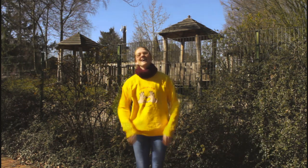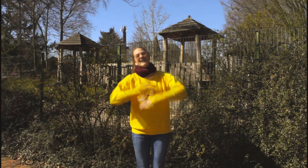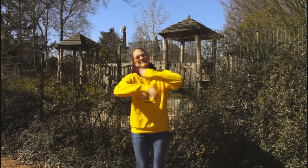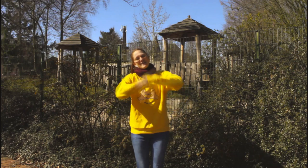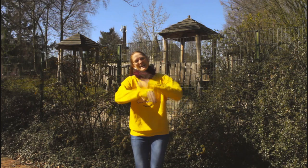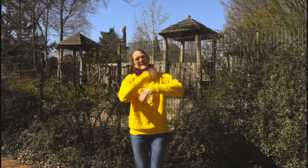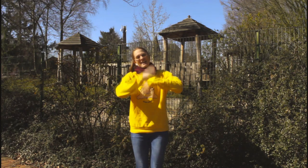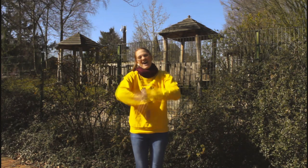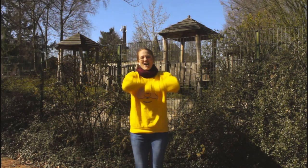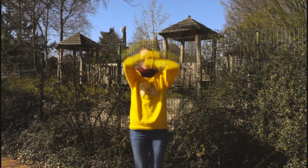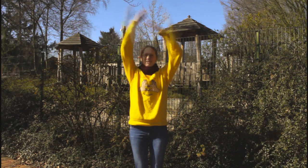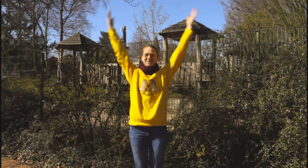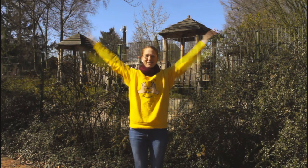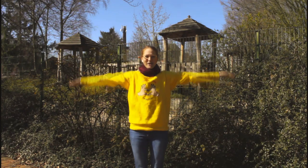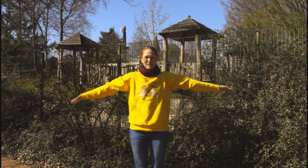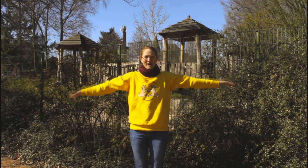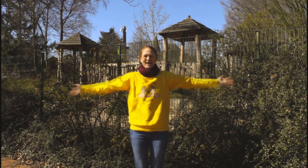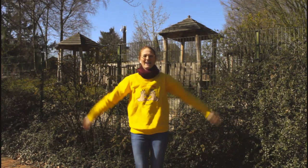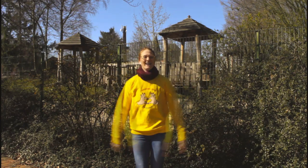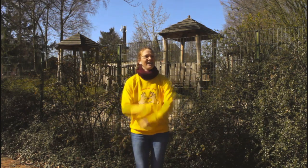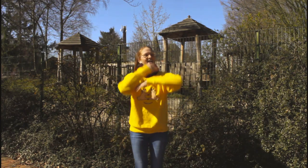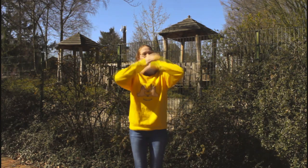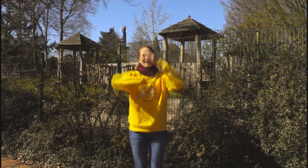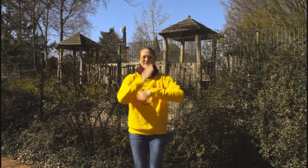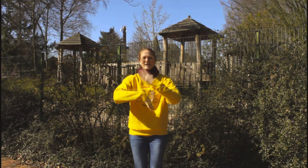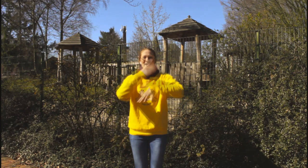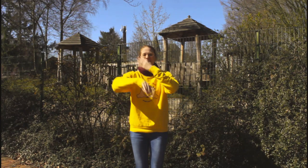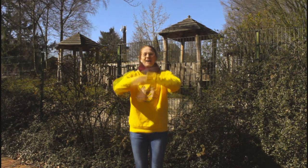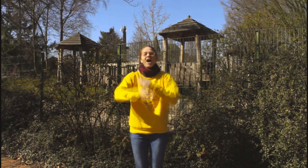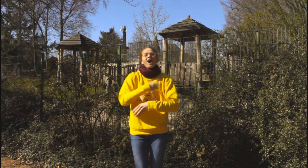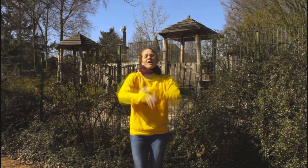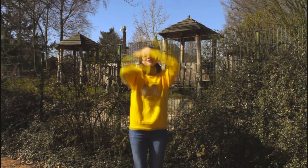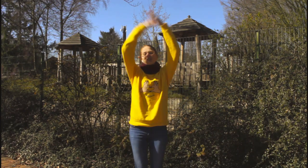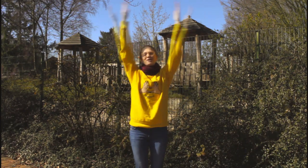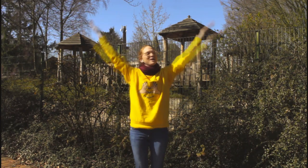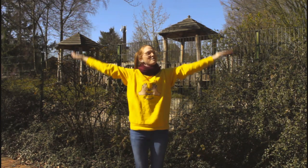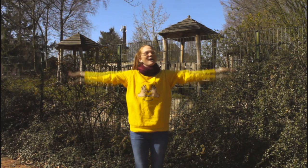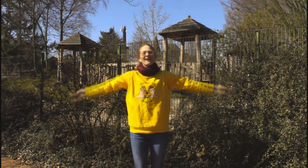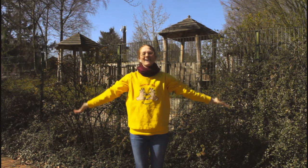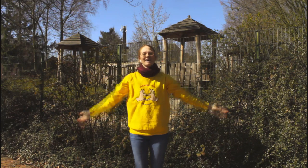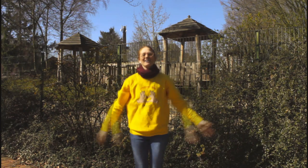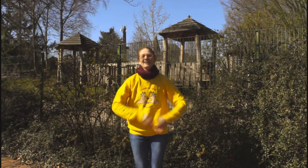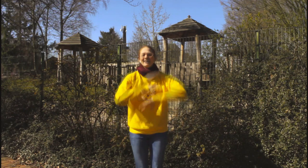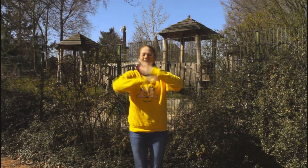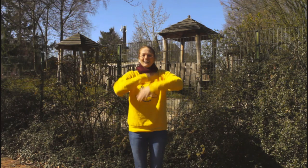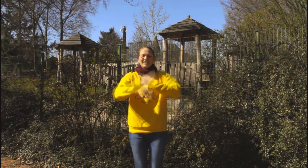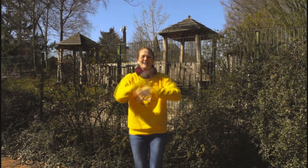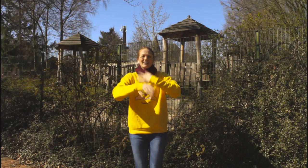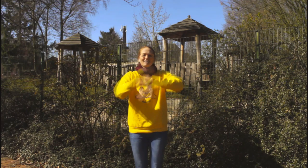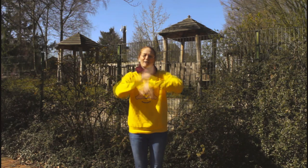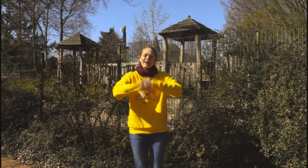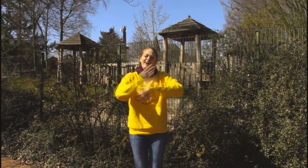Immer und überall. Immer und überall. Immer